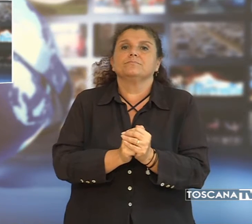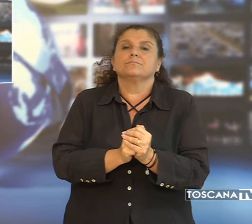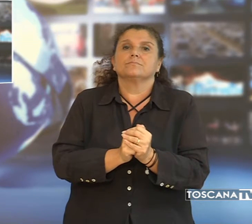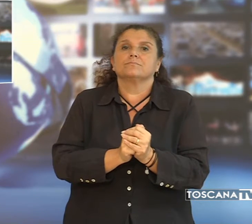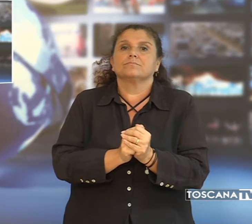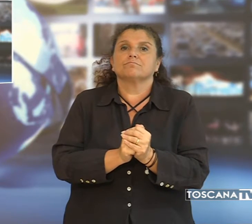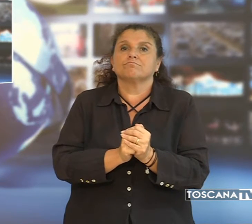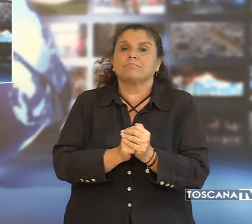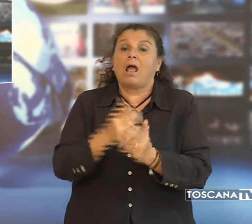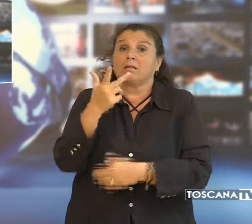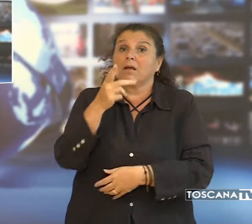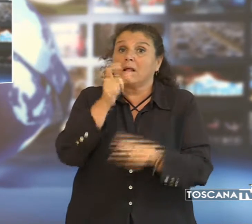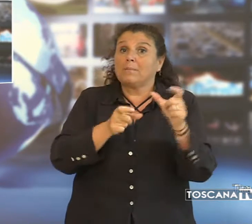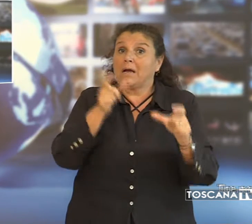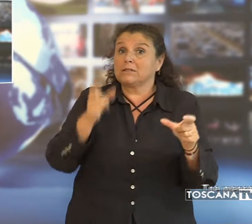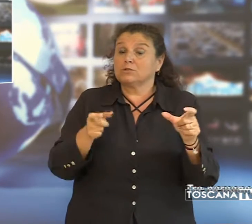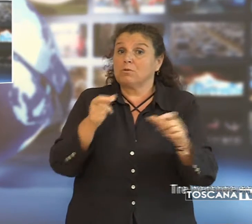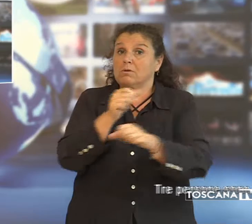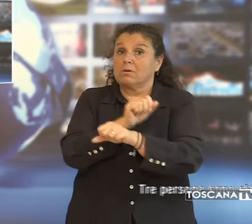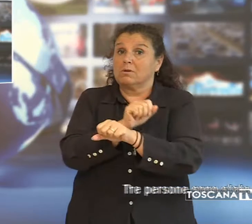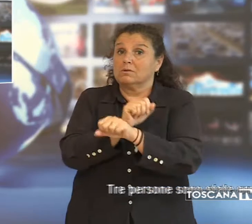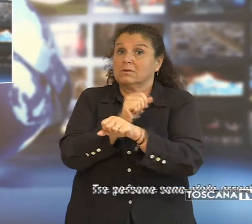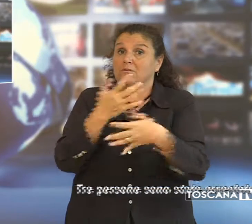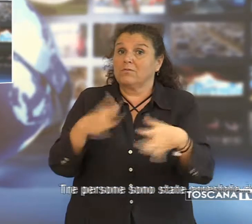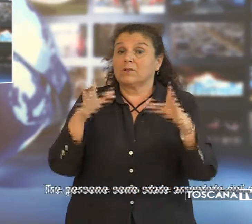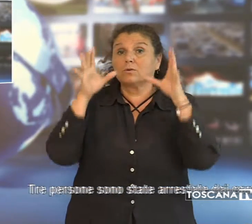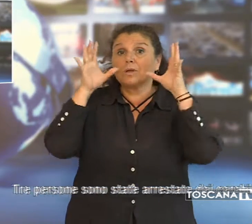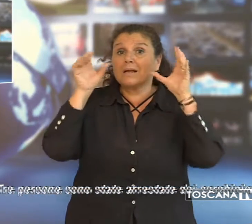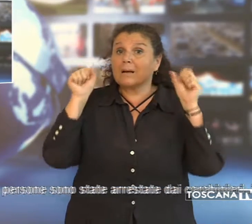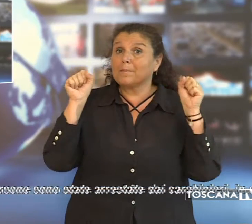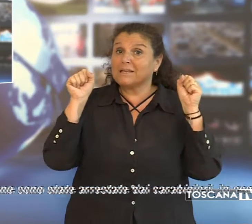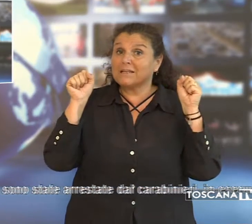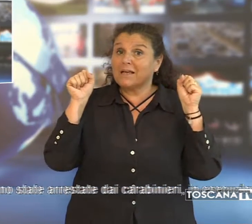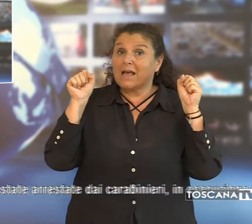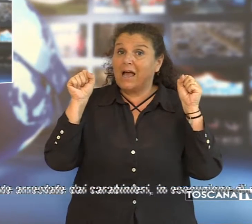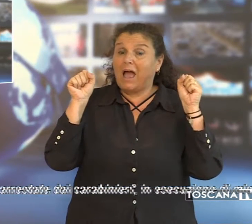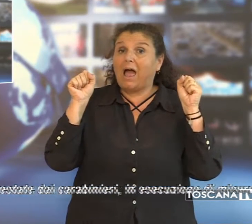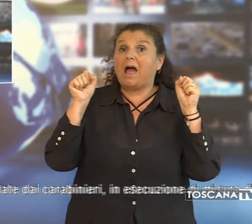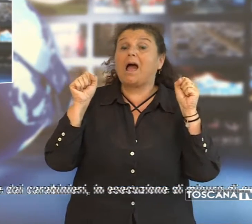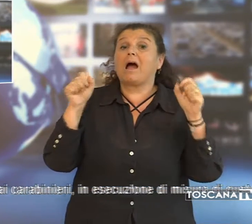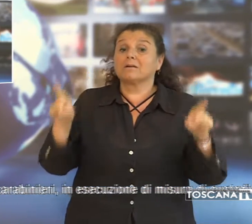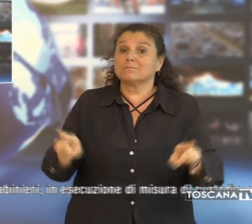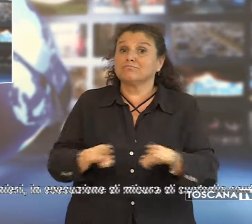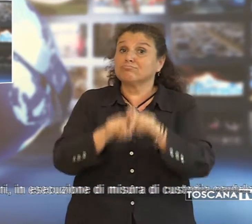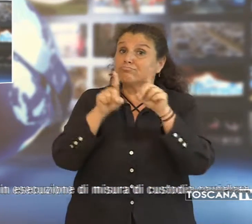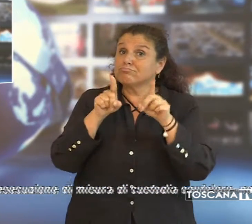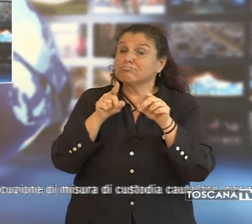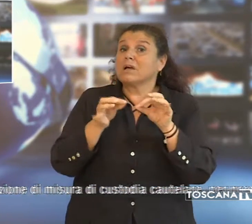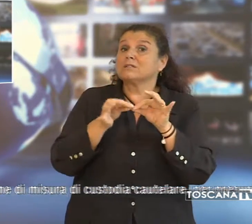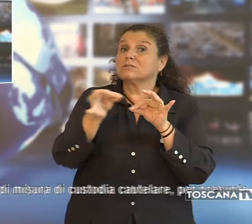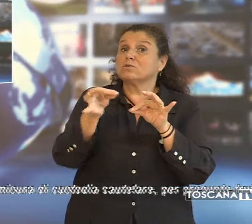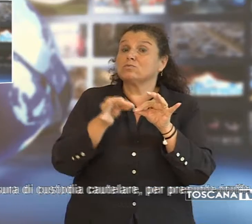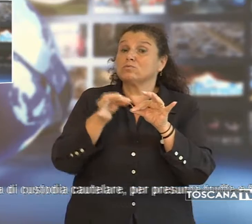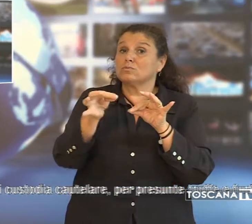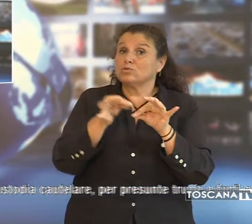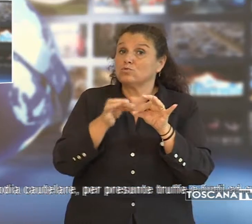Tre persone sono state arrestate dai carabinieri in esecuzione di misure di custodia